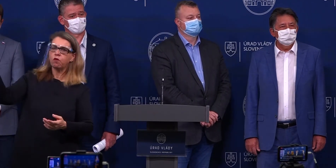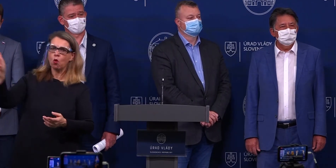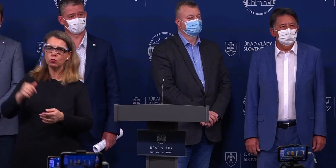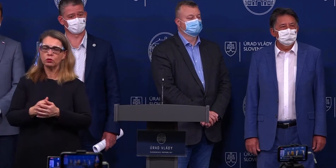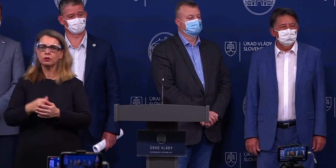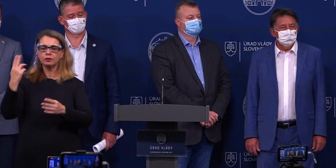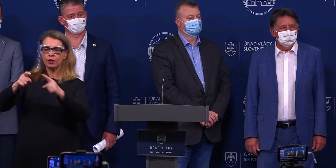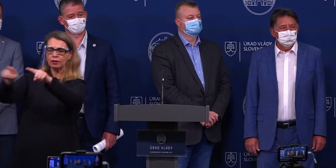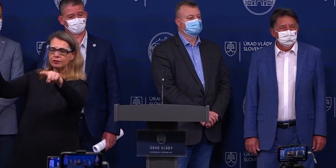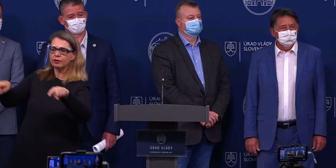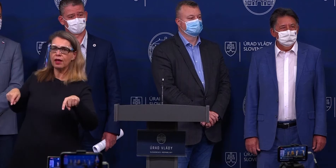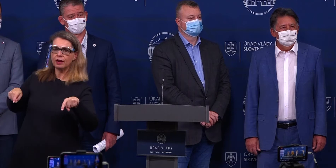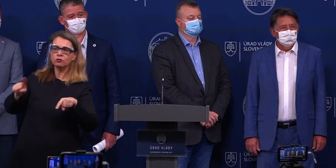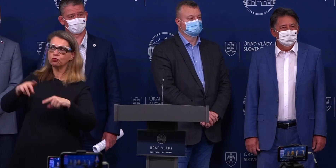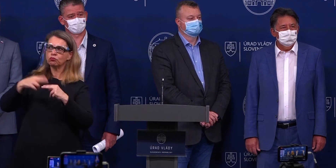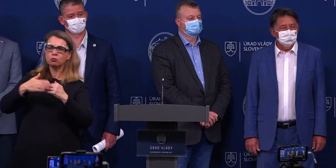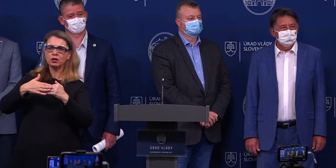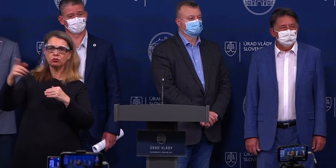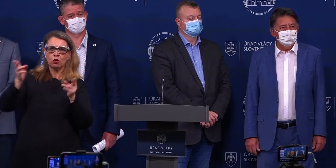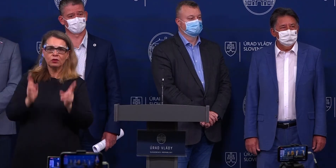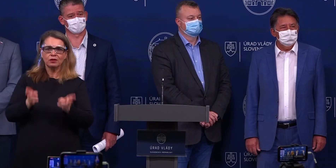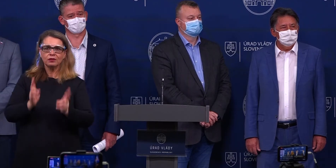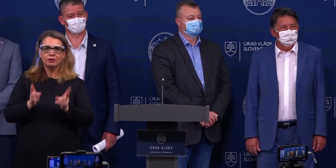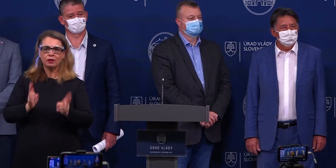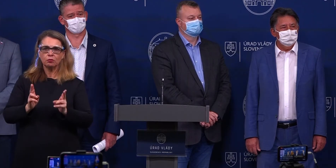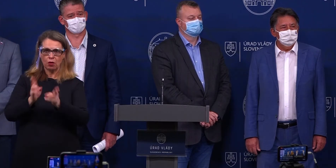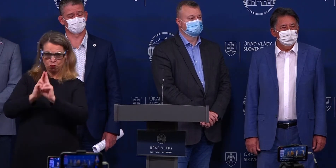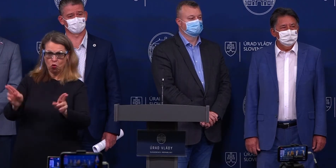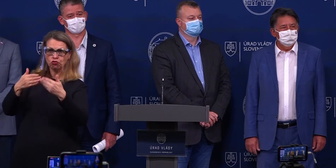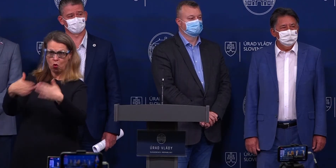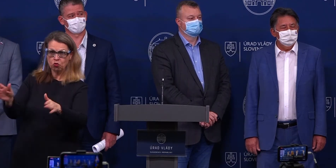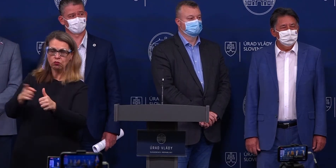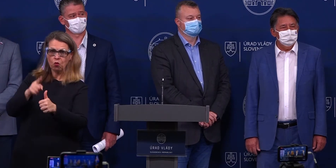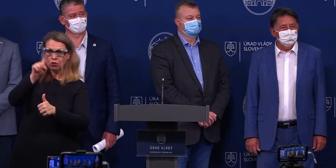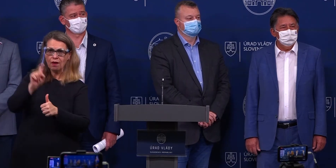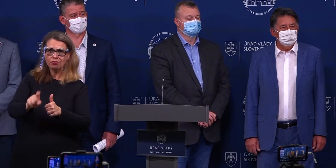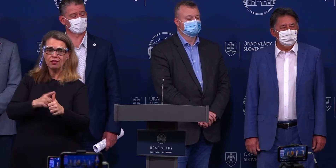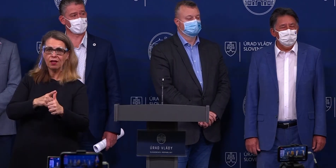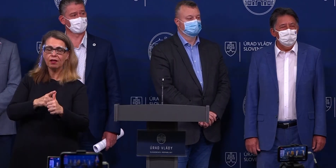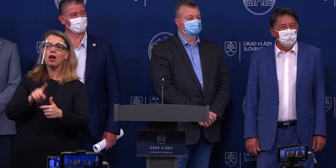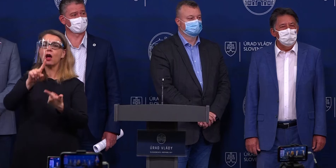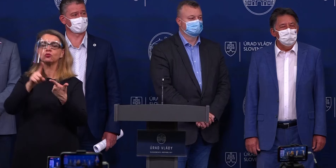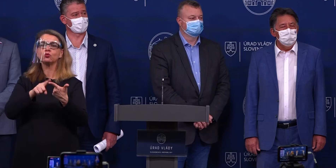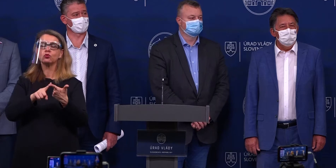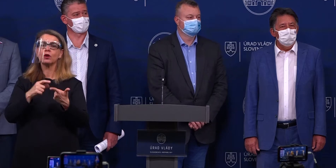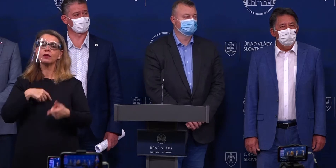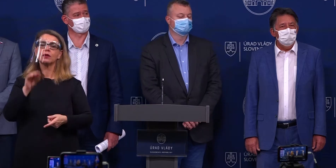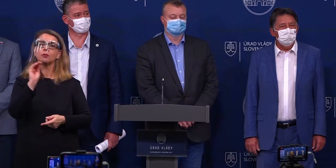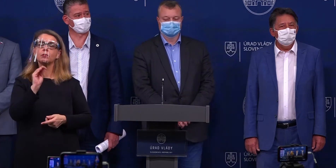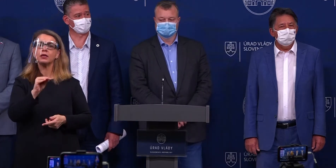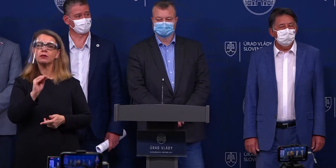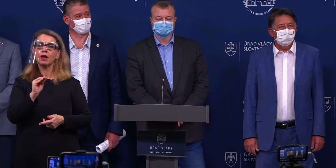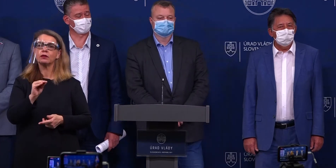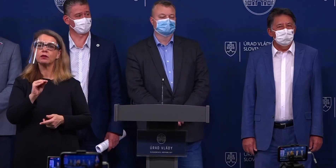terasy, aj keď akože už sa blíže jezene, až bude pomerne zima, môžu zostať otvorené. To je prvá otázka. Druhá otázka, chcel som sa spýtať, že